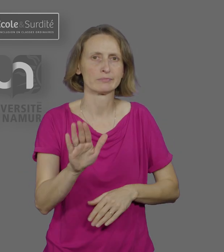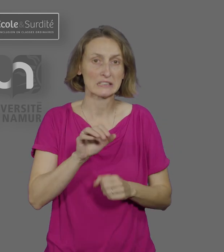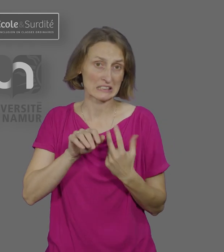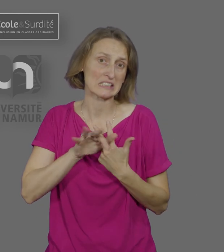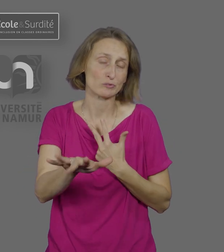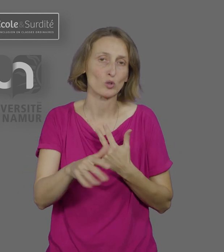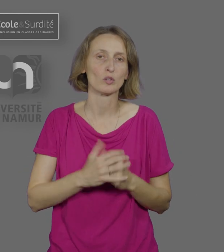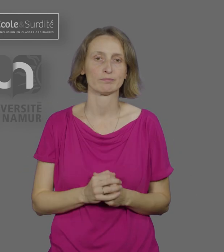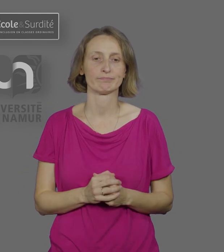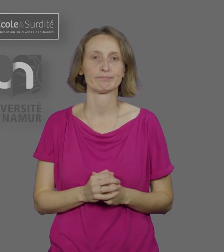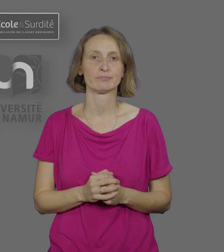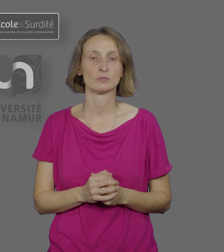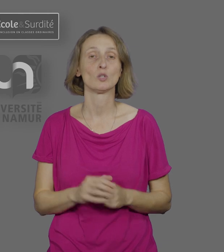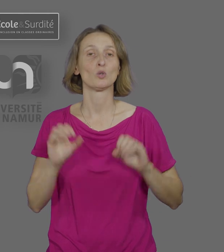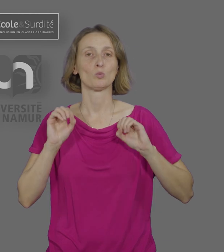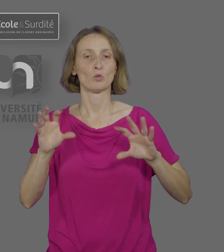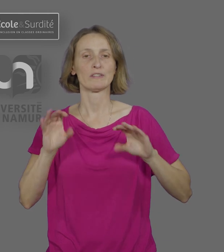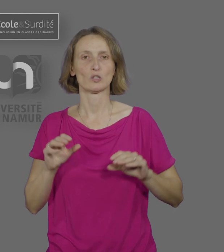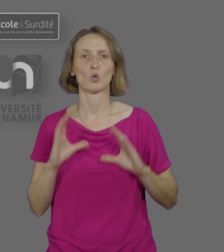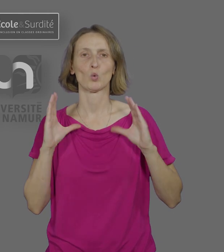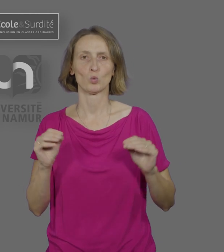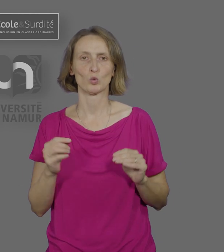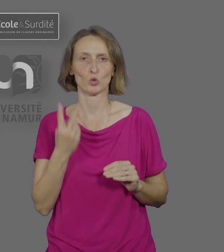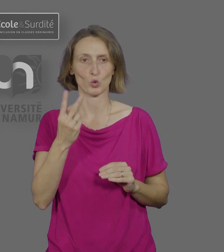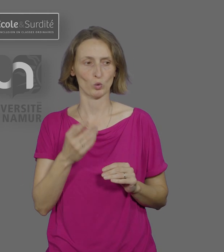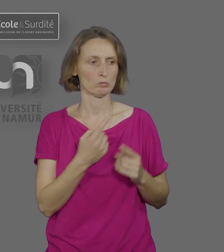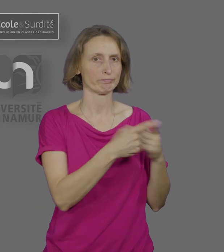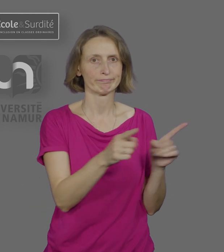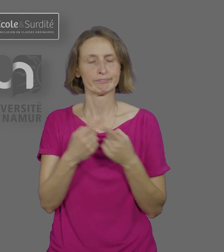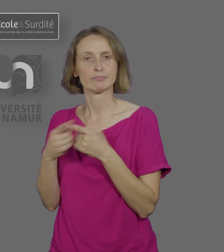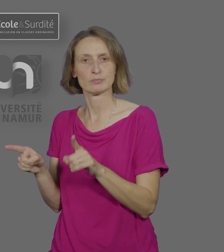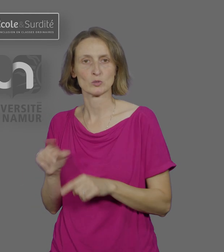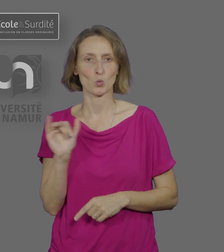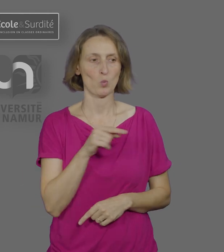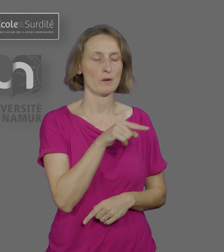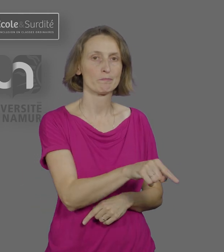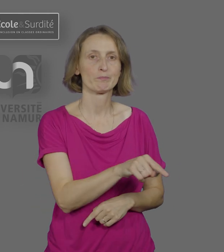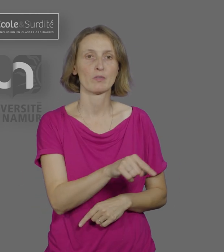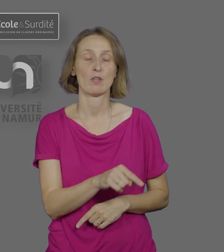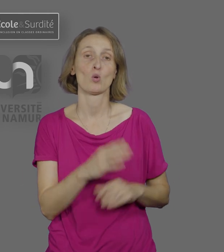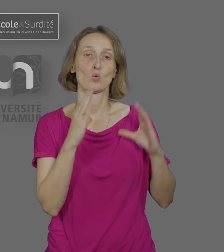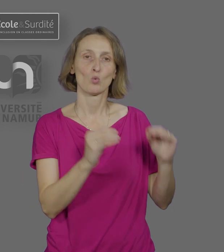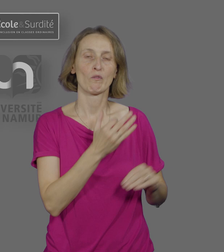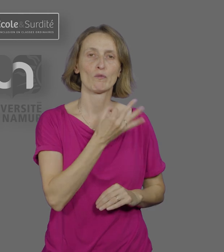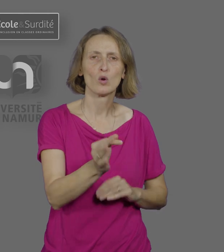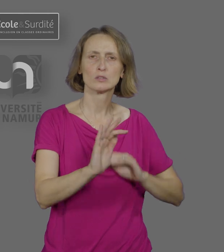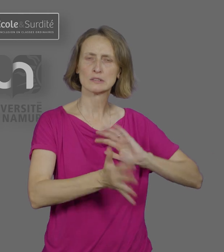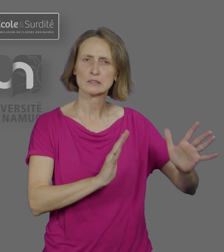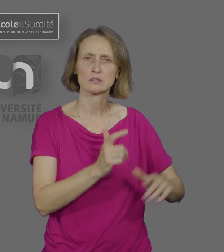pédagogiques des enseignants. Tout autant dans les disciplines linguistiques, donc les cours de français, de langue des signes